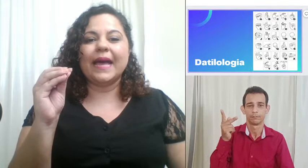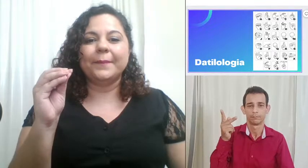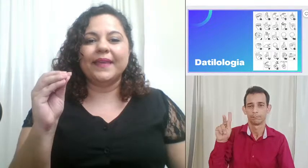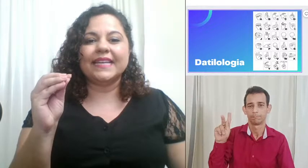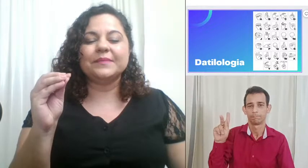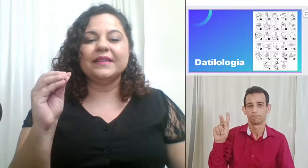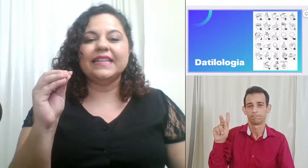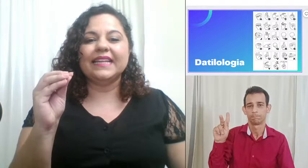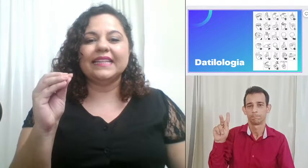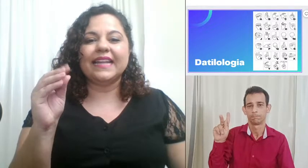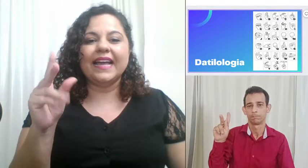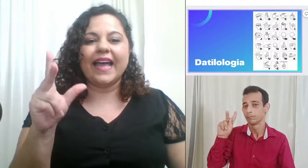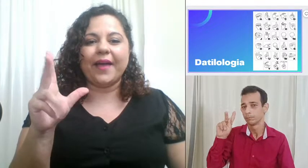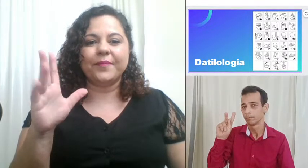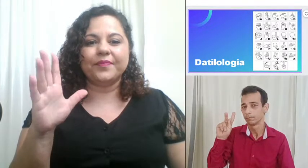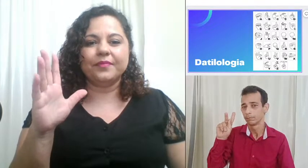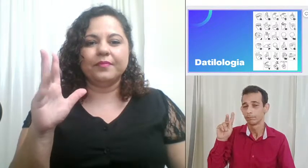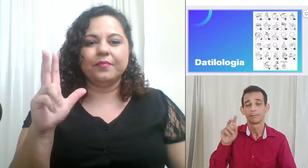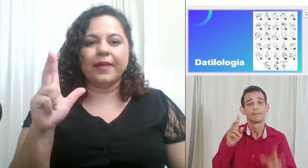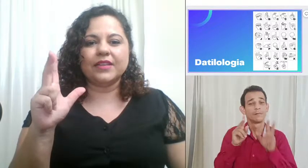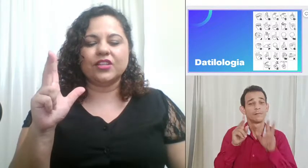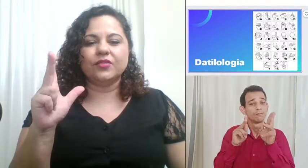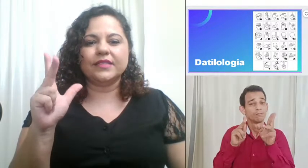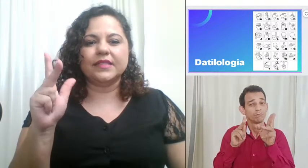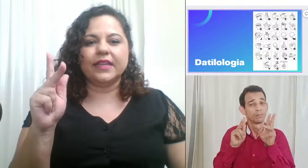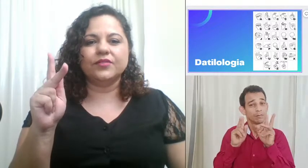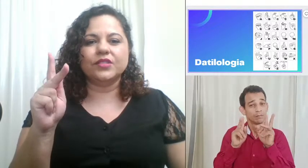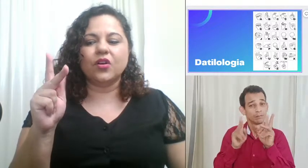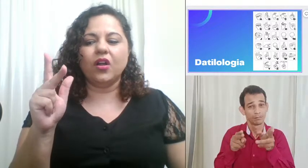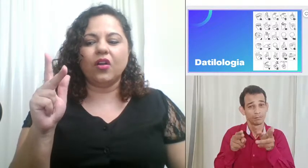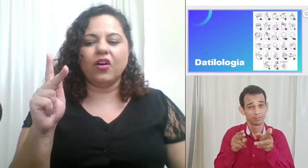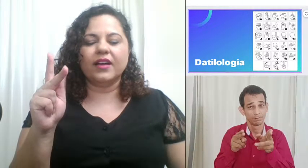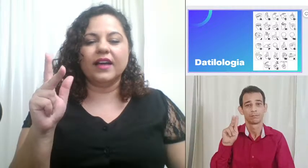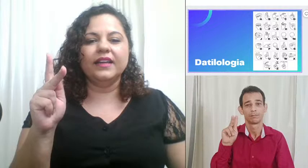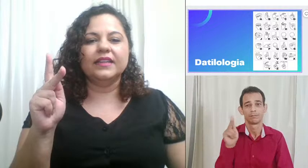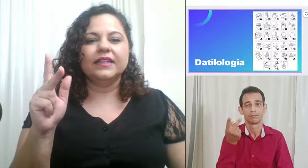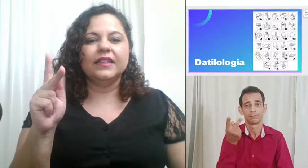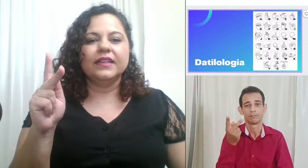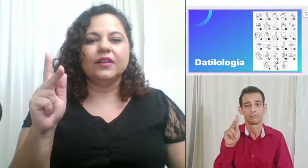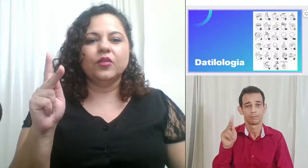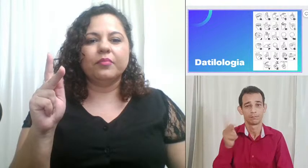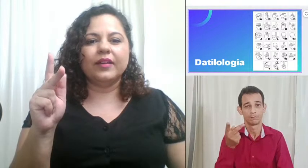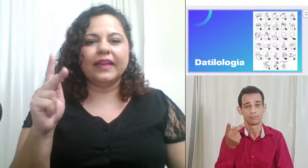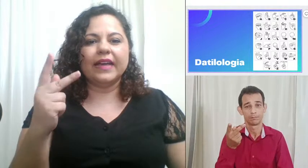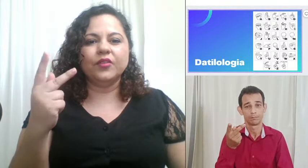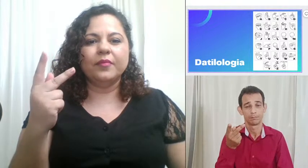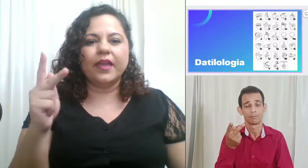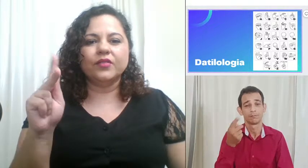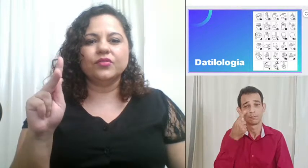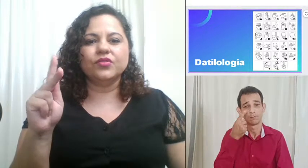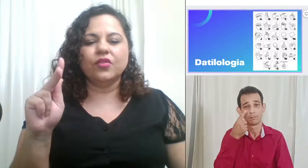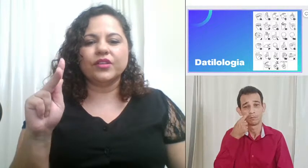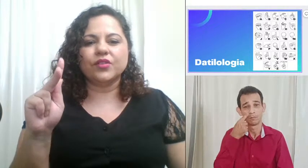a mesma da letra H baixa dois dedos e coloca o polegar no meio dos dois ó